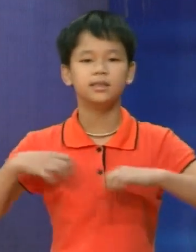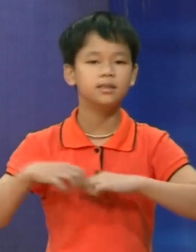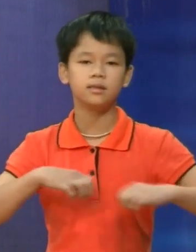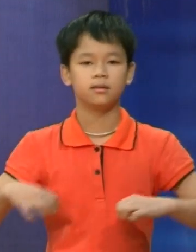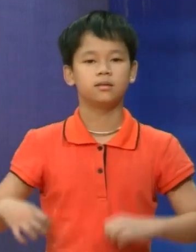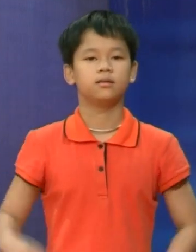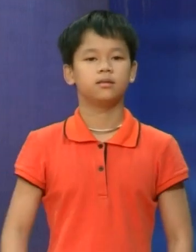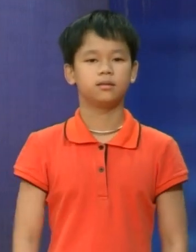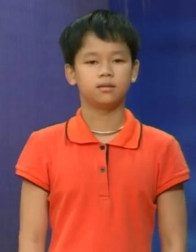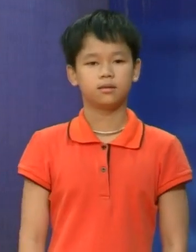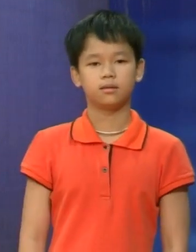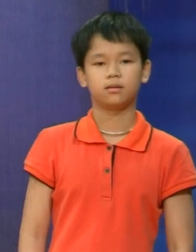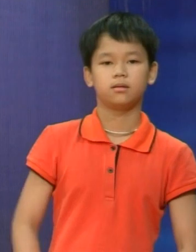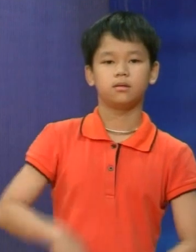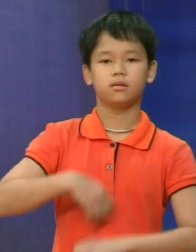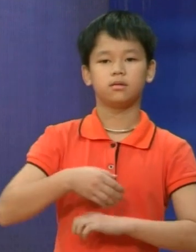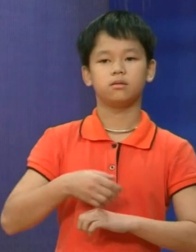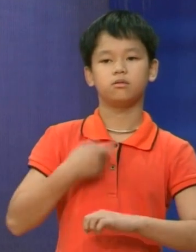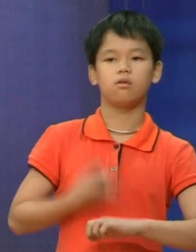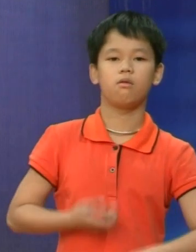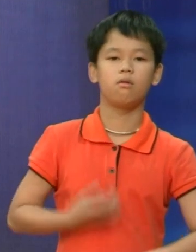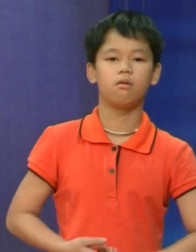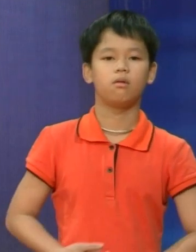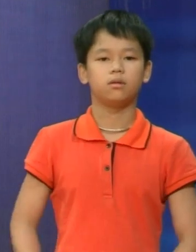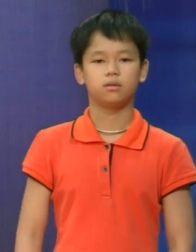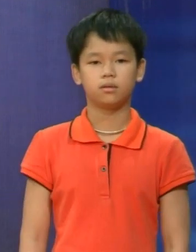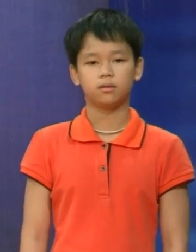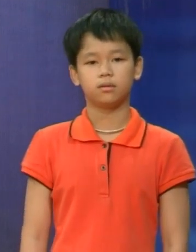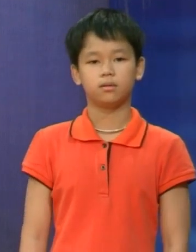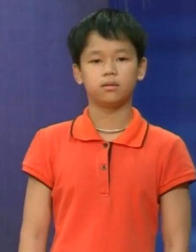như thế là em hư